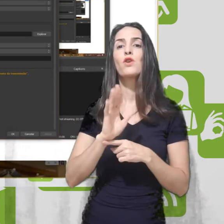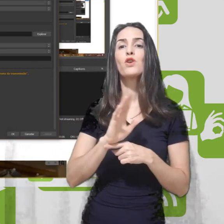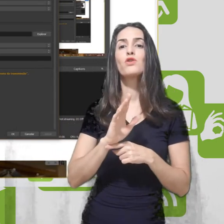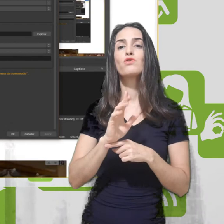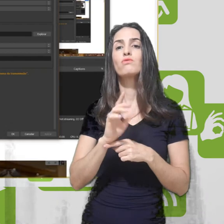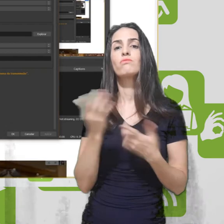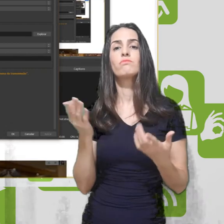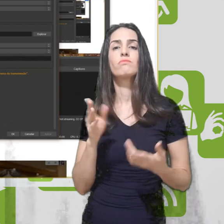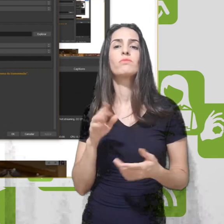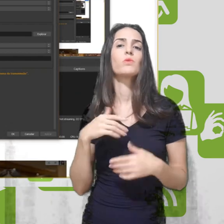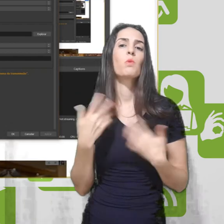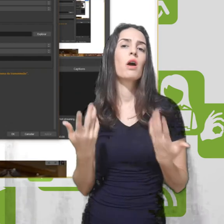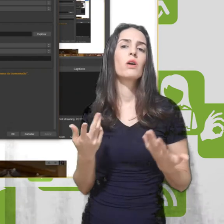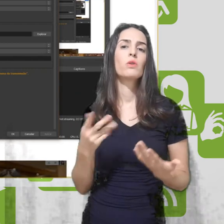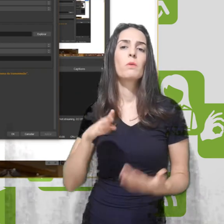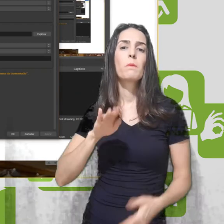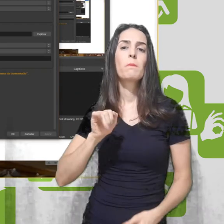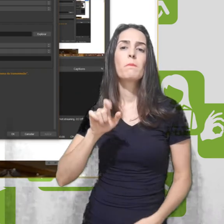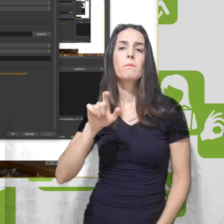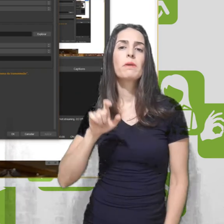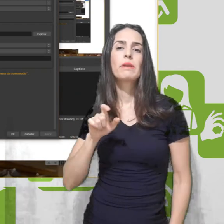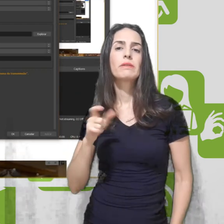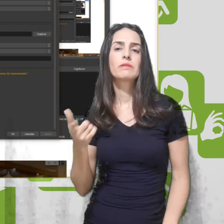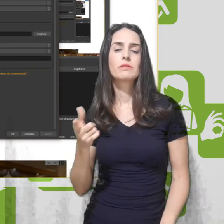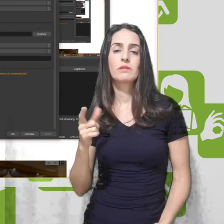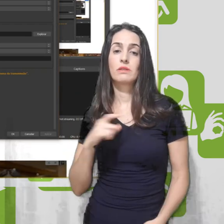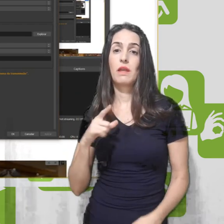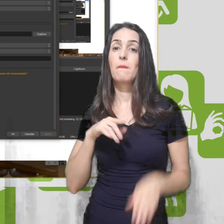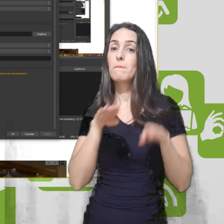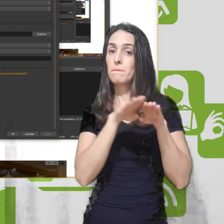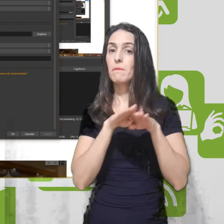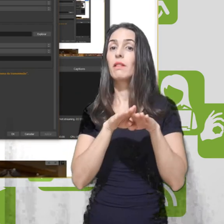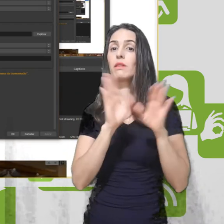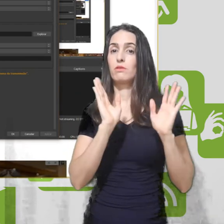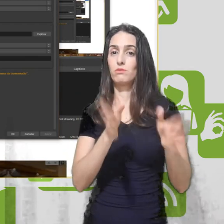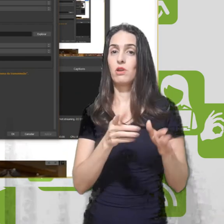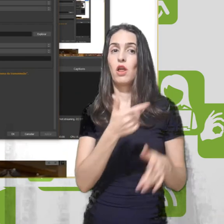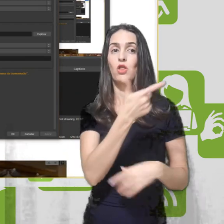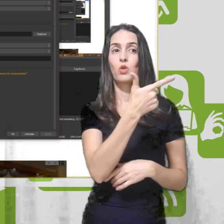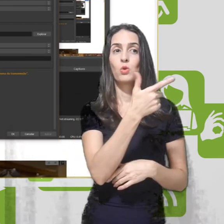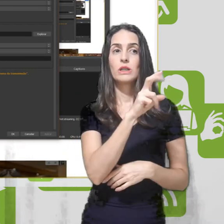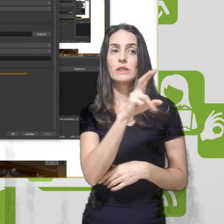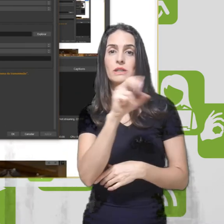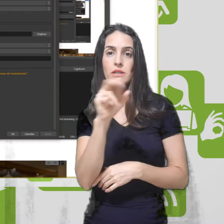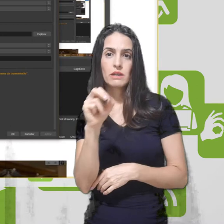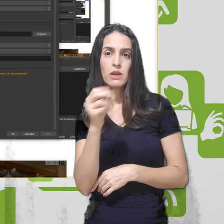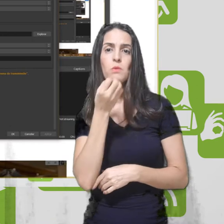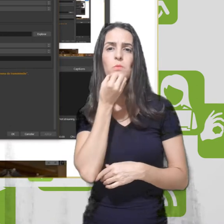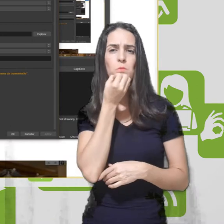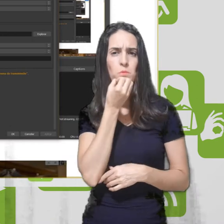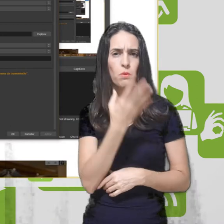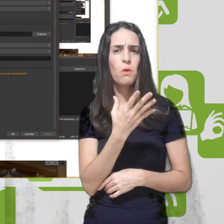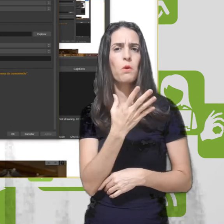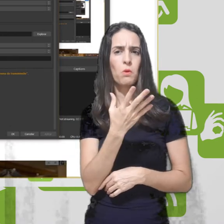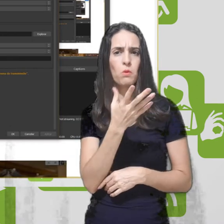taxa de bits. Por padrão ele vem 2.500. 2.500 é um valor legal assim para gravar